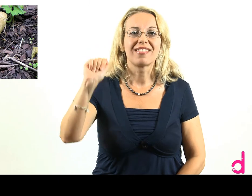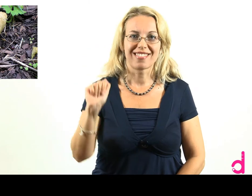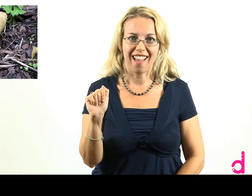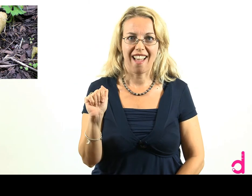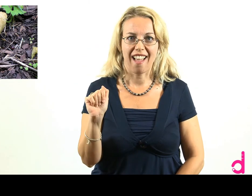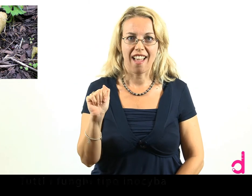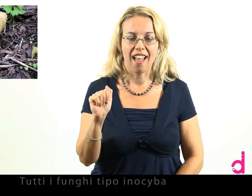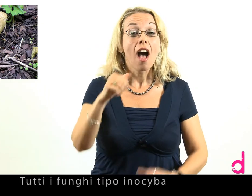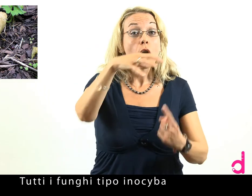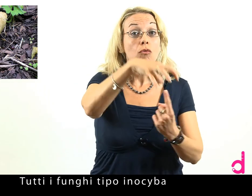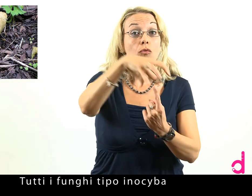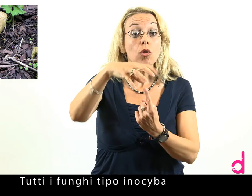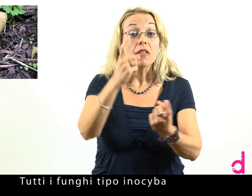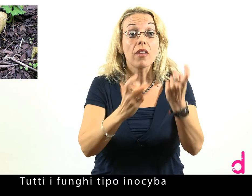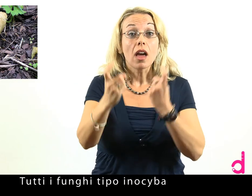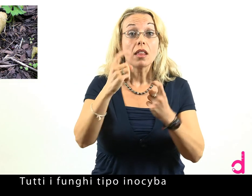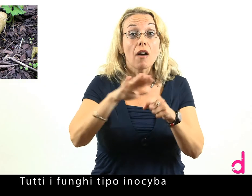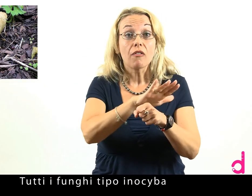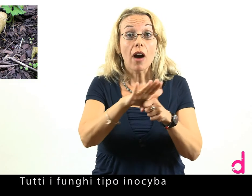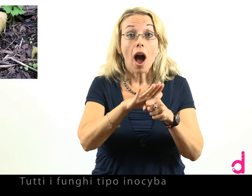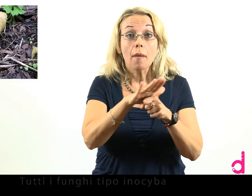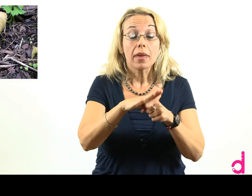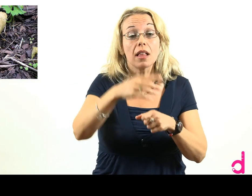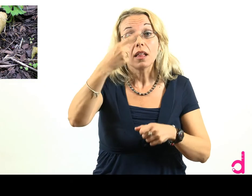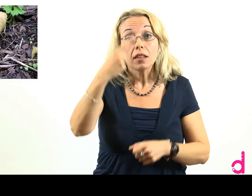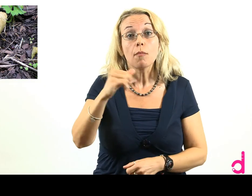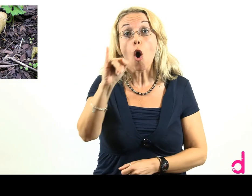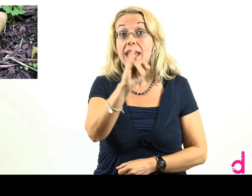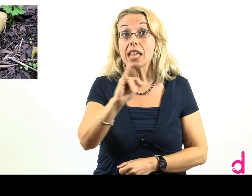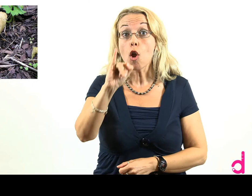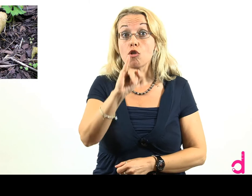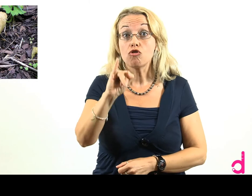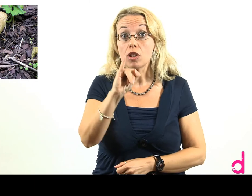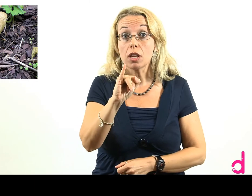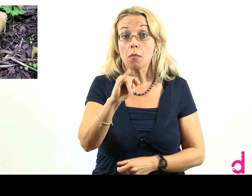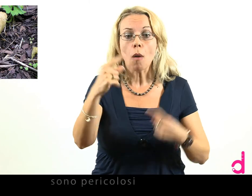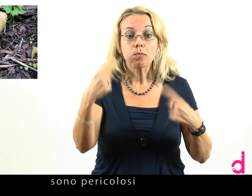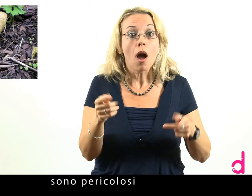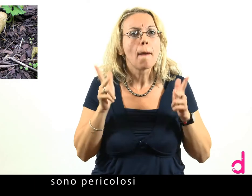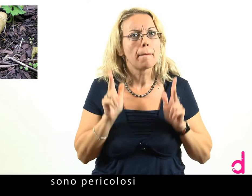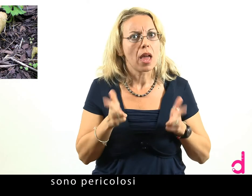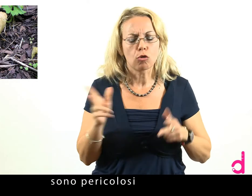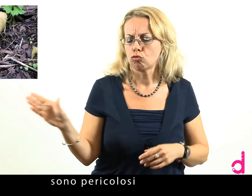Tutti i funghi tipo inociba sono pericolosi.